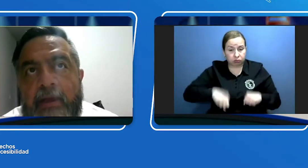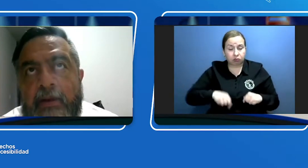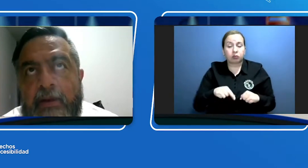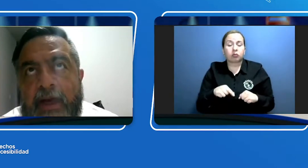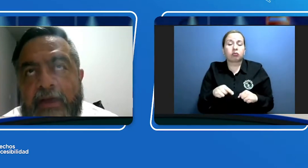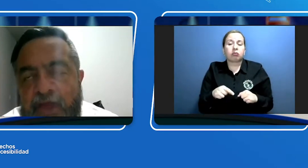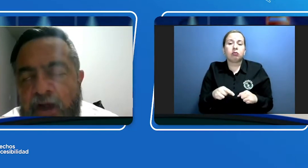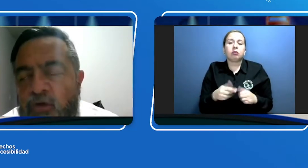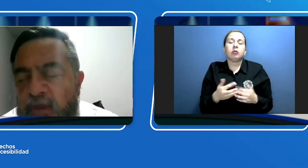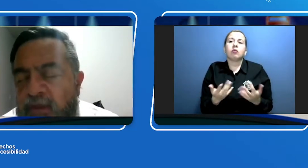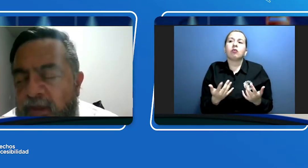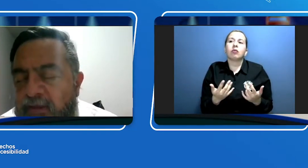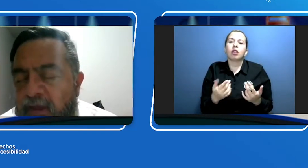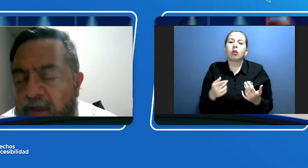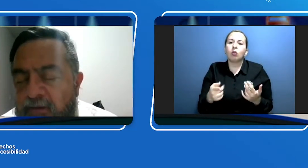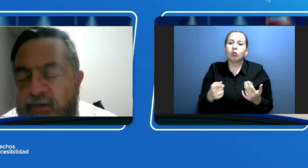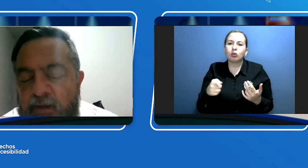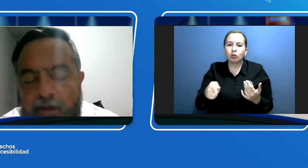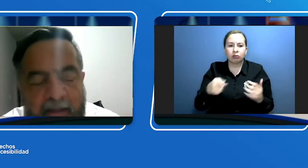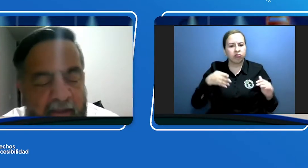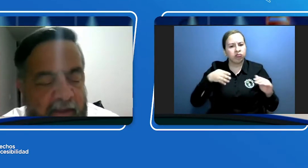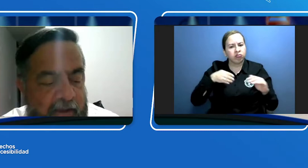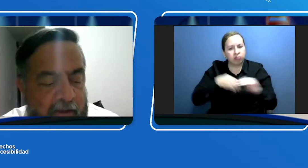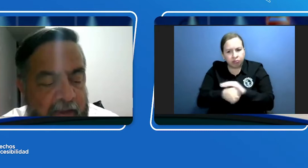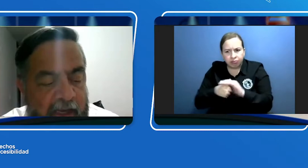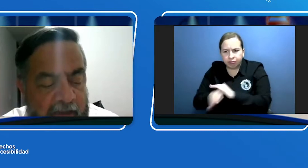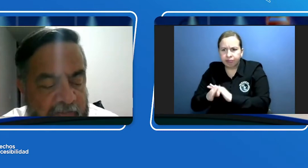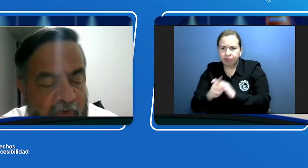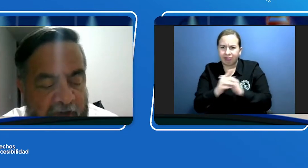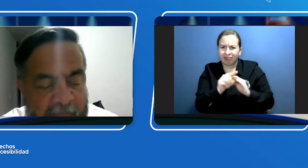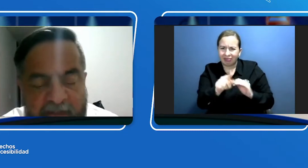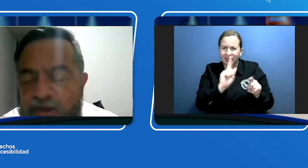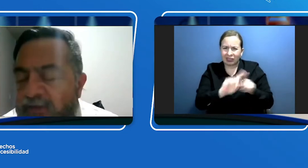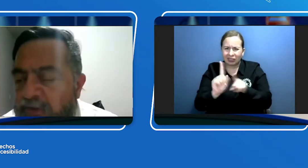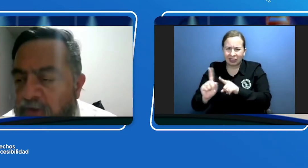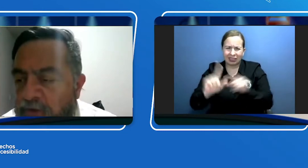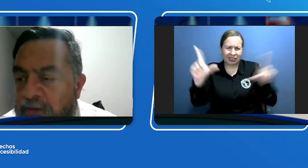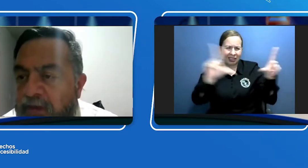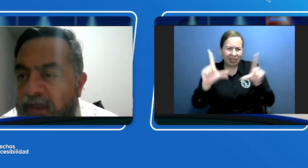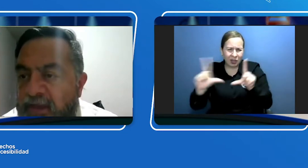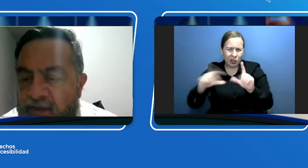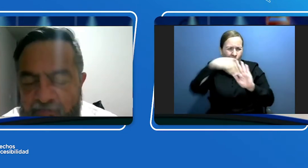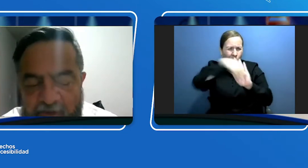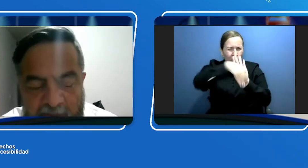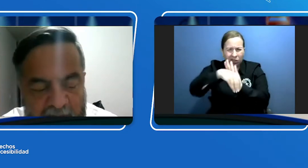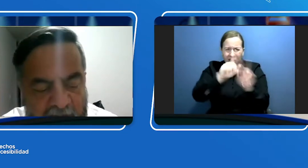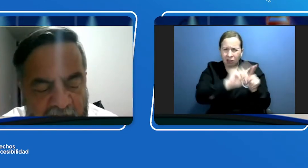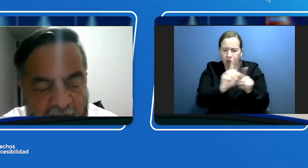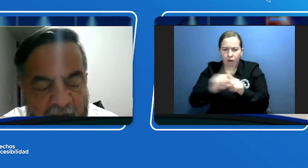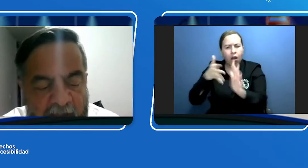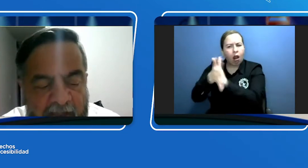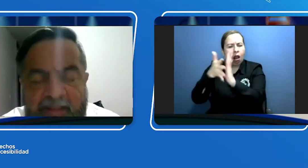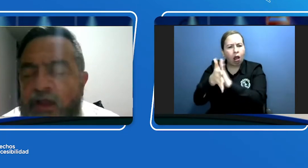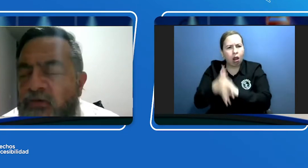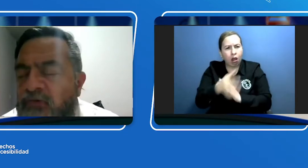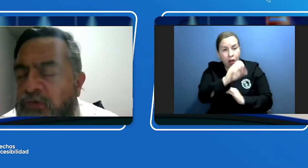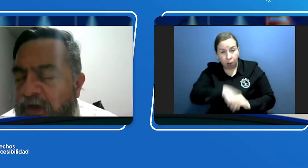captar los mensajes que las programas de televisión quieren transmitir. Es decir, qué tanto funciona